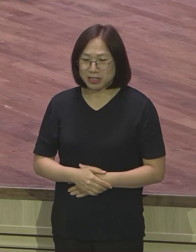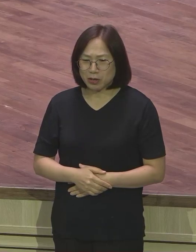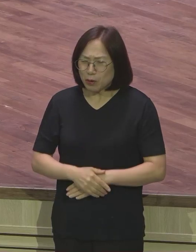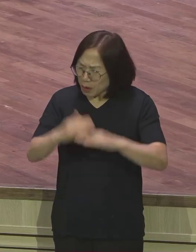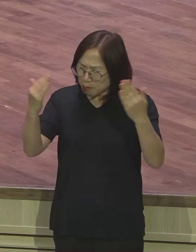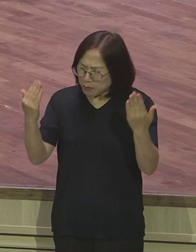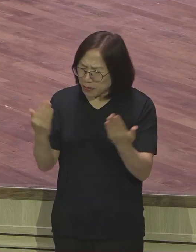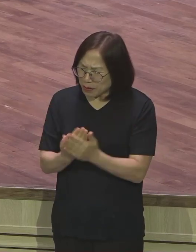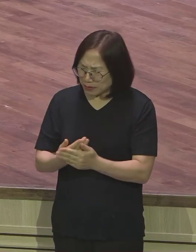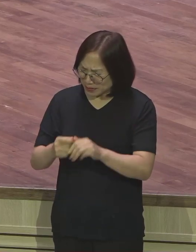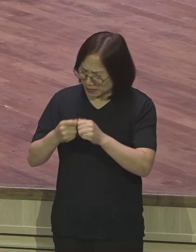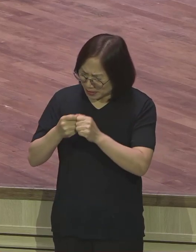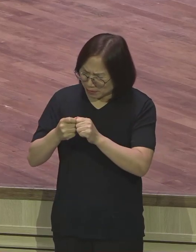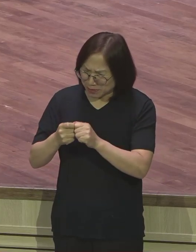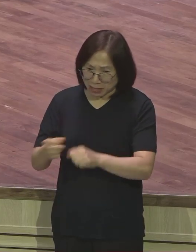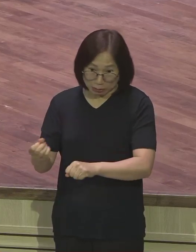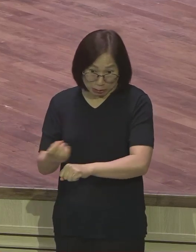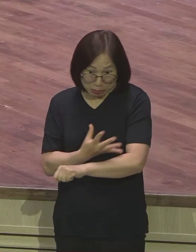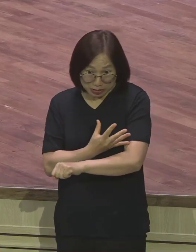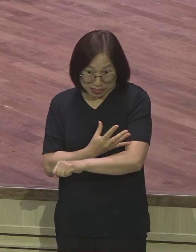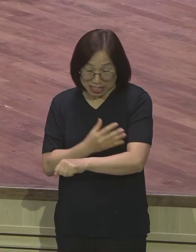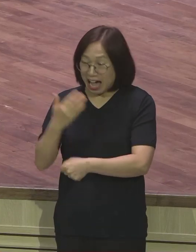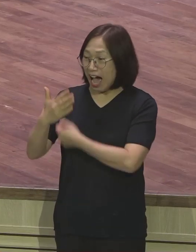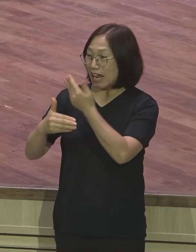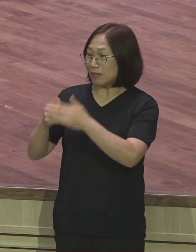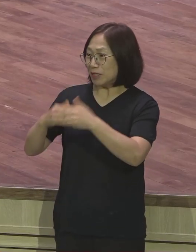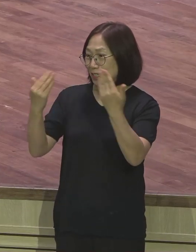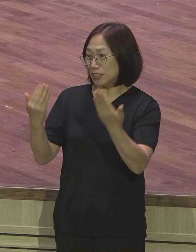소름돋는 하나님의 절대 주권적인 계획입니까